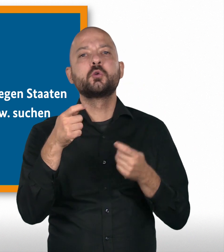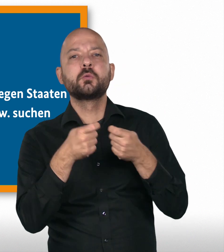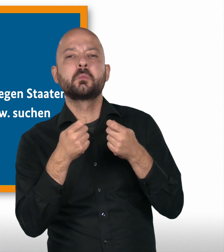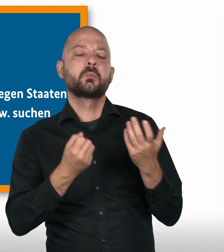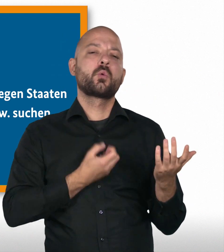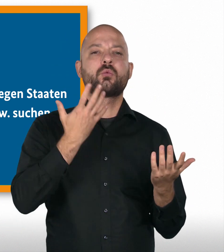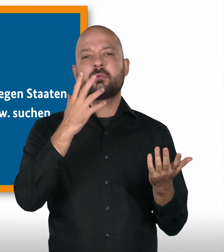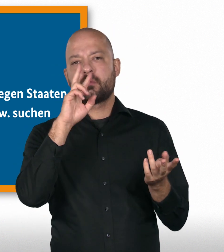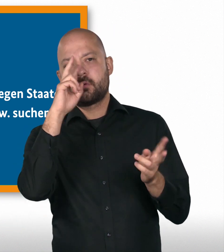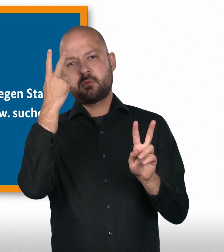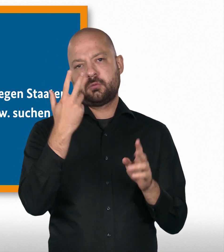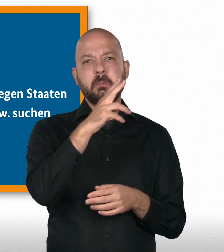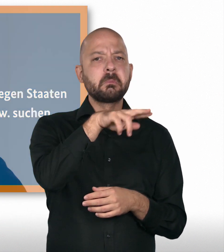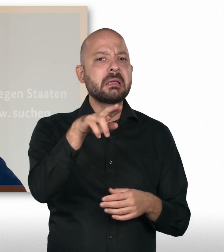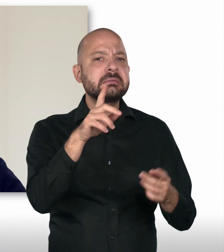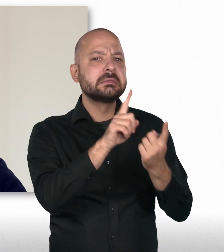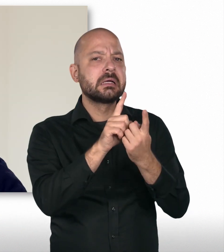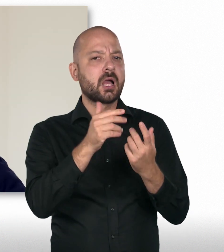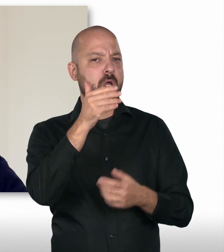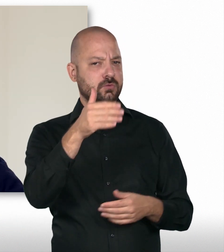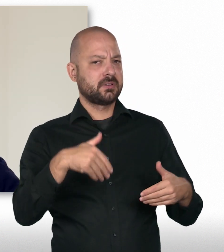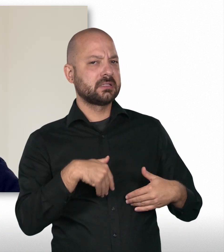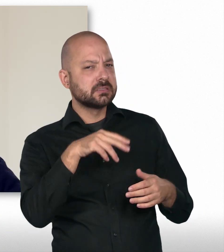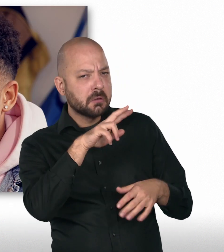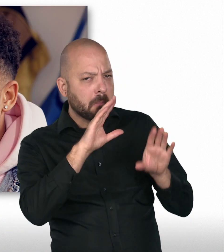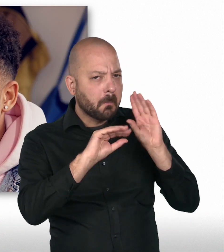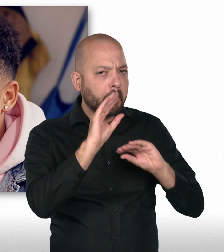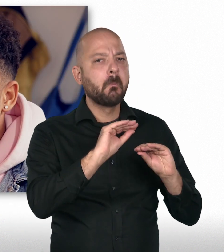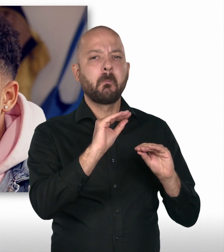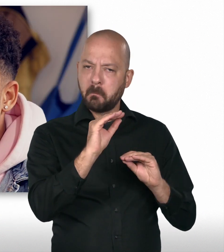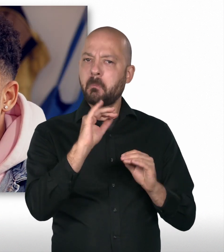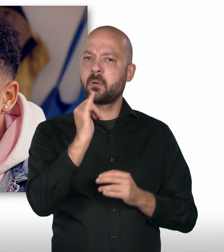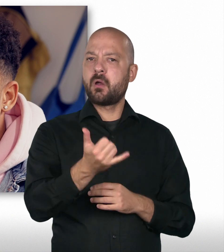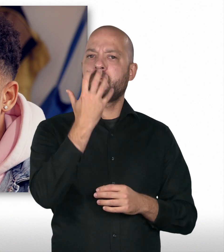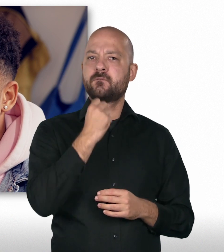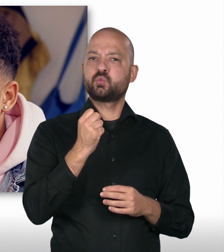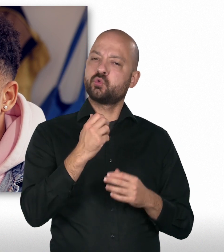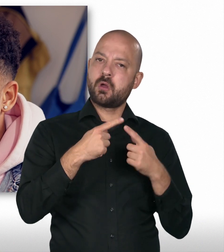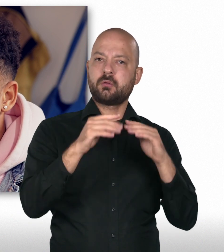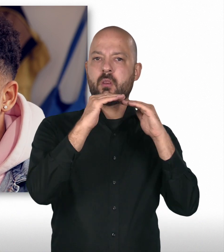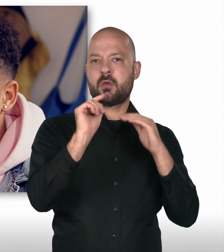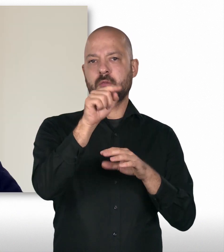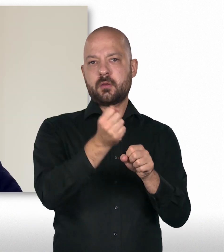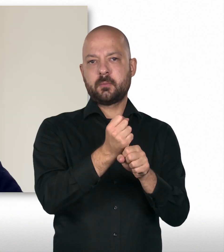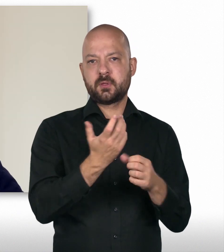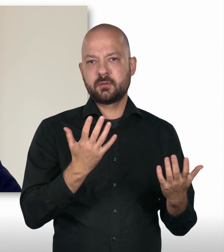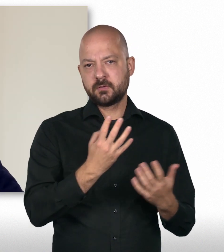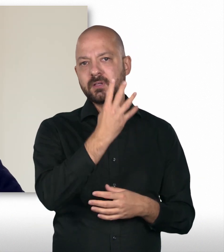auf einer Messe über den Auswärtigen Dienst schlau machen und dann den Wunsch entwickeln, im Ausland zu arbeiten und alle vier Jahre versetzt zu werden.